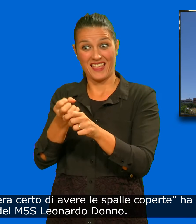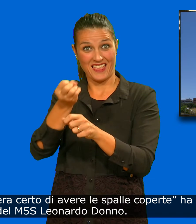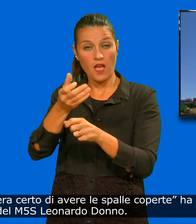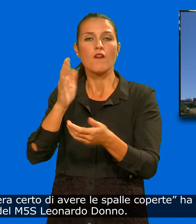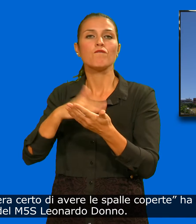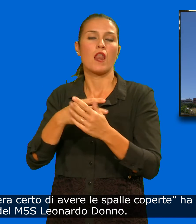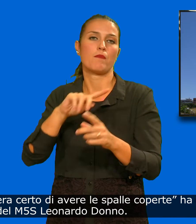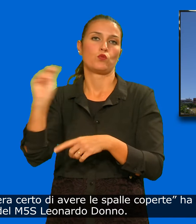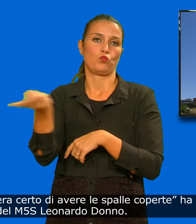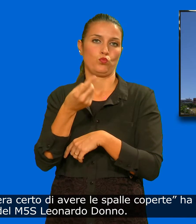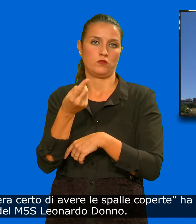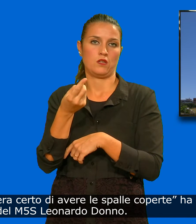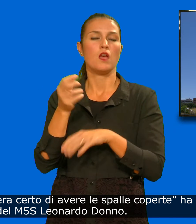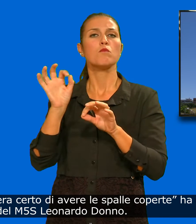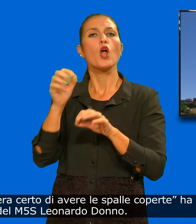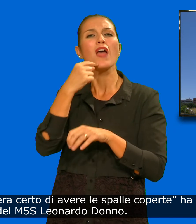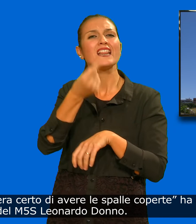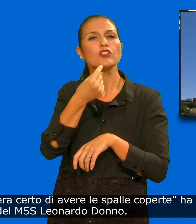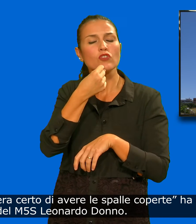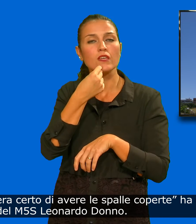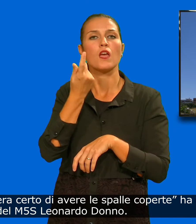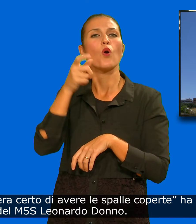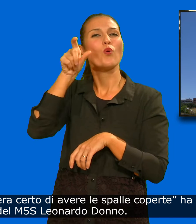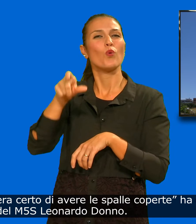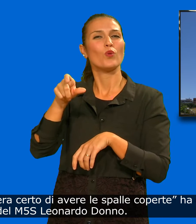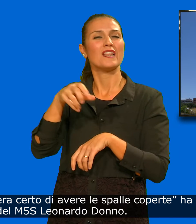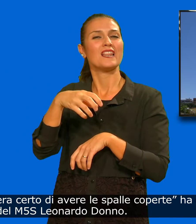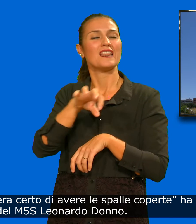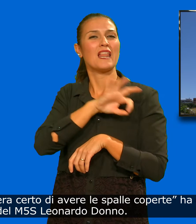ha commentato il deputato del Movimento 5 Stelle, Leonardo Donno.